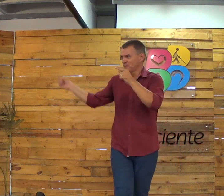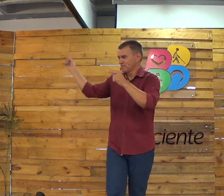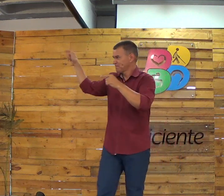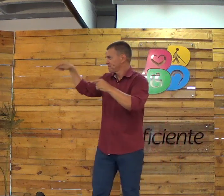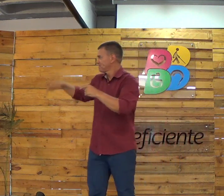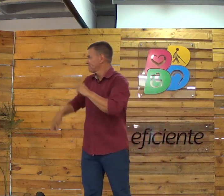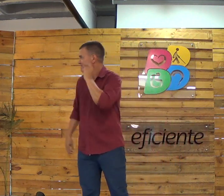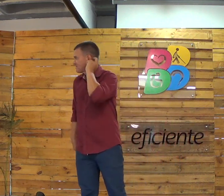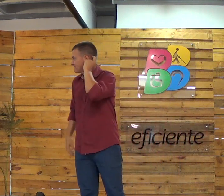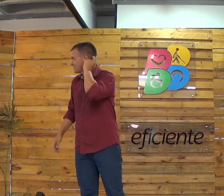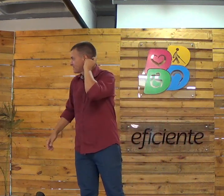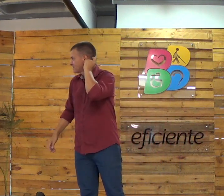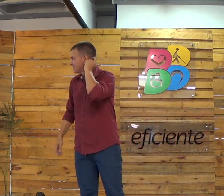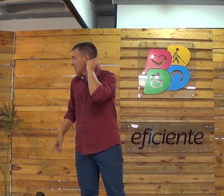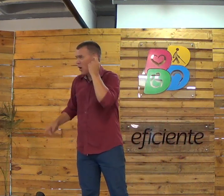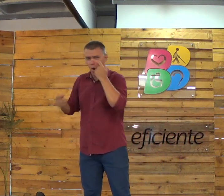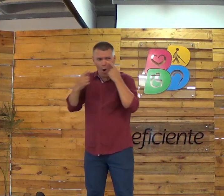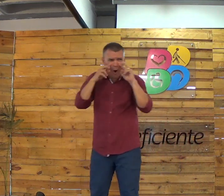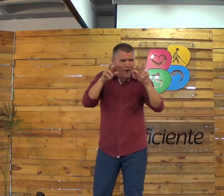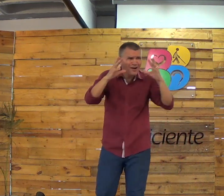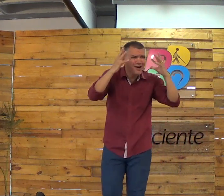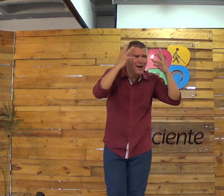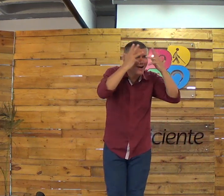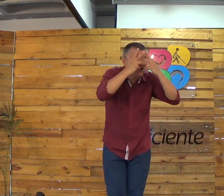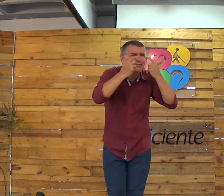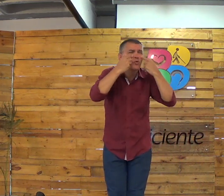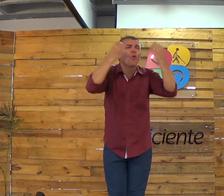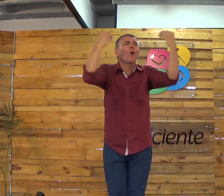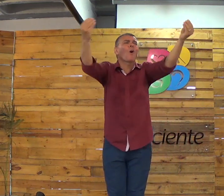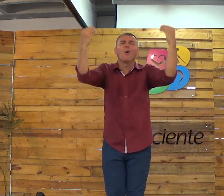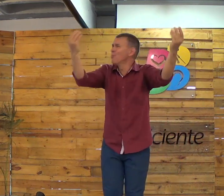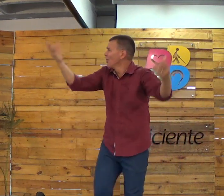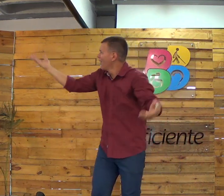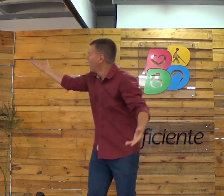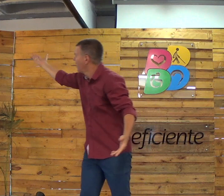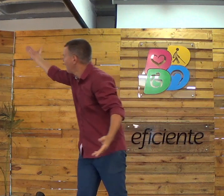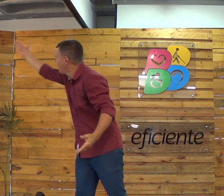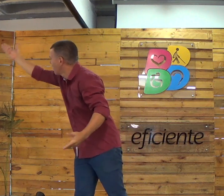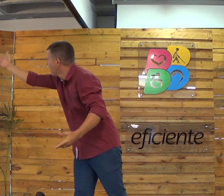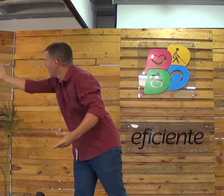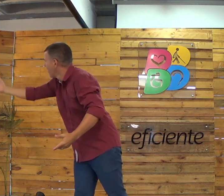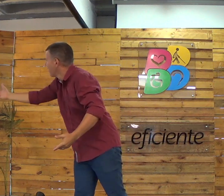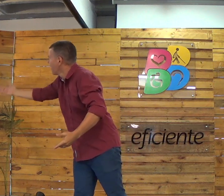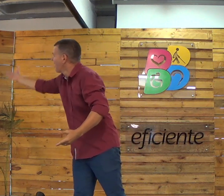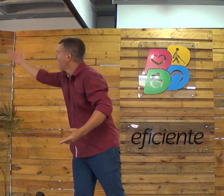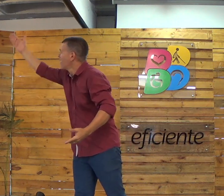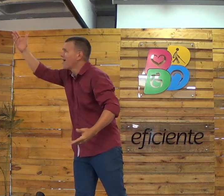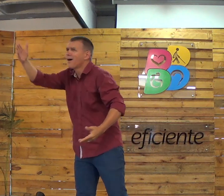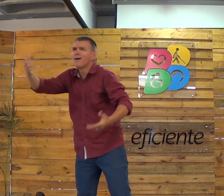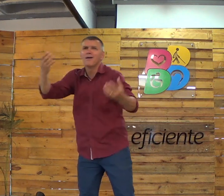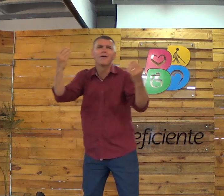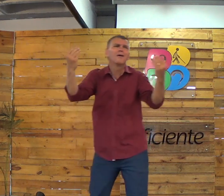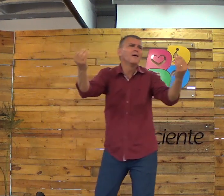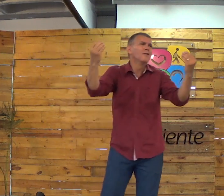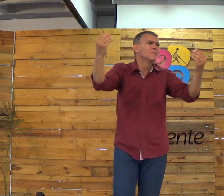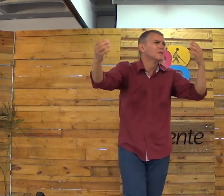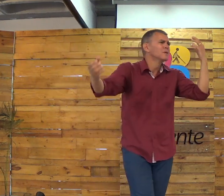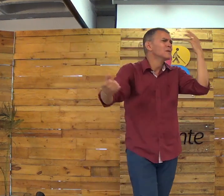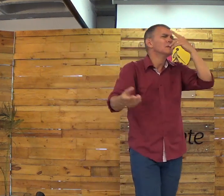Pode passar. Olha que lindo, como é que pode isso? Né?